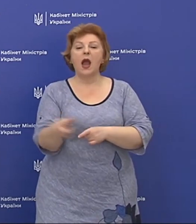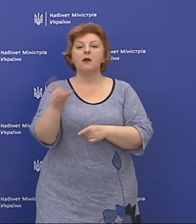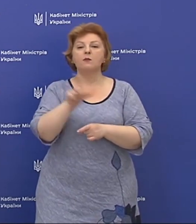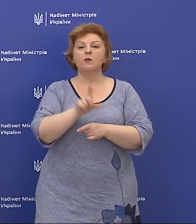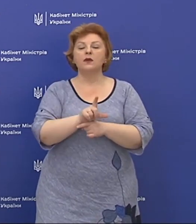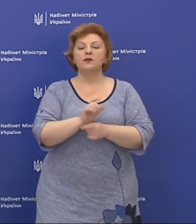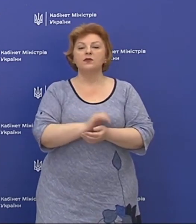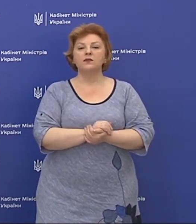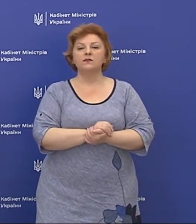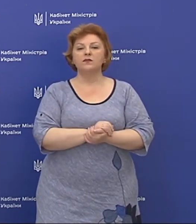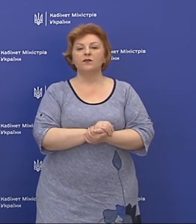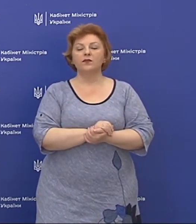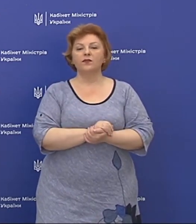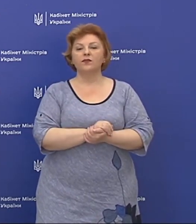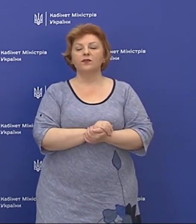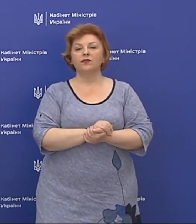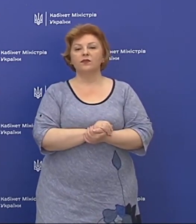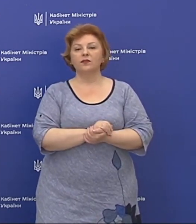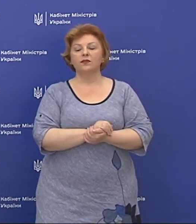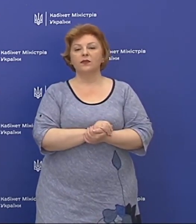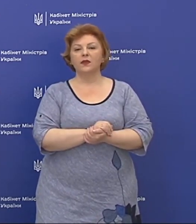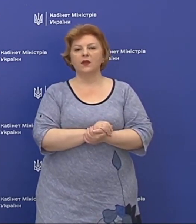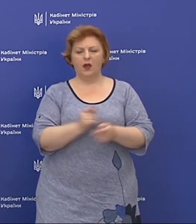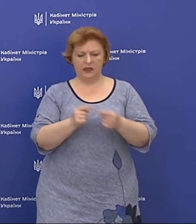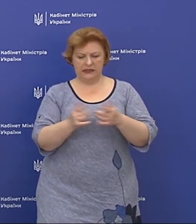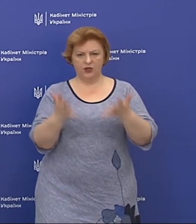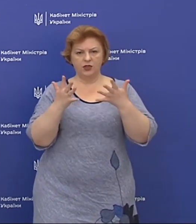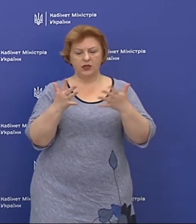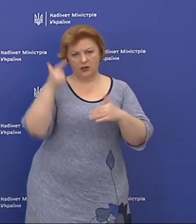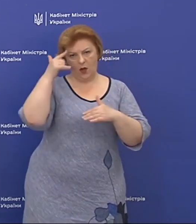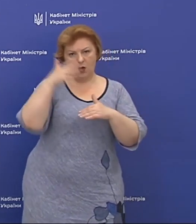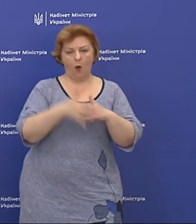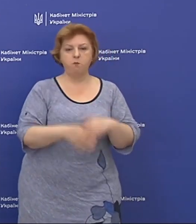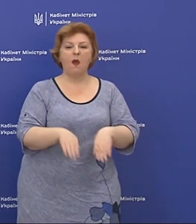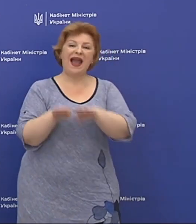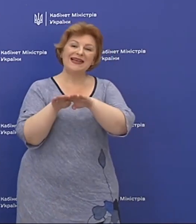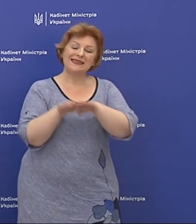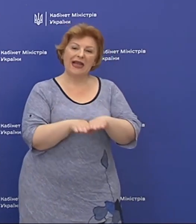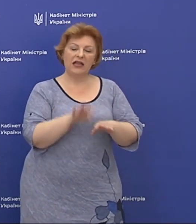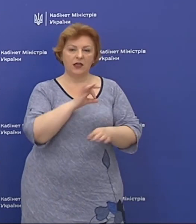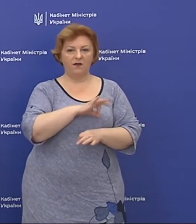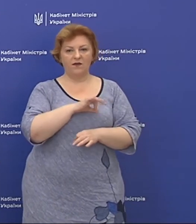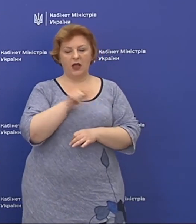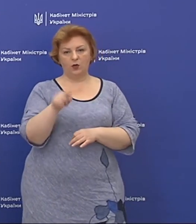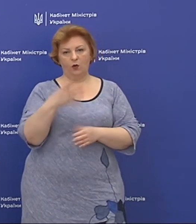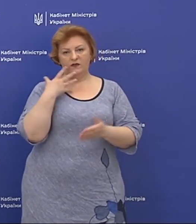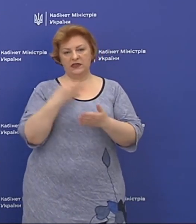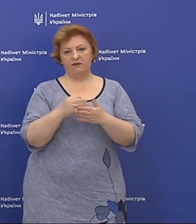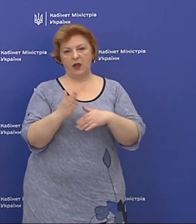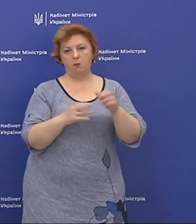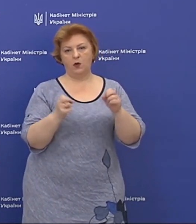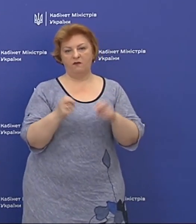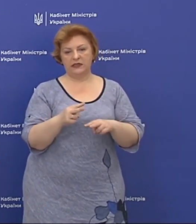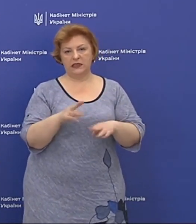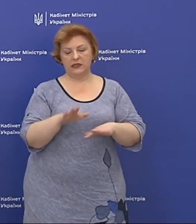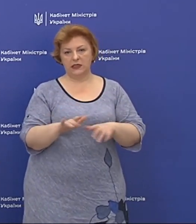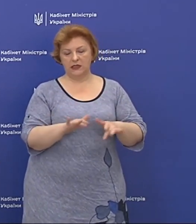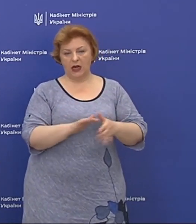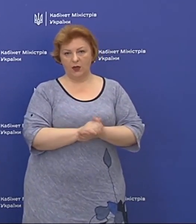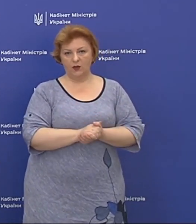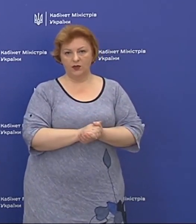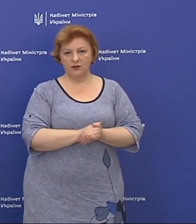чітко зрозуміти стандарт і використати його в своїй професійній діяльності.